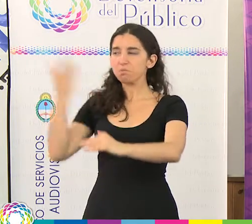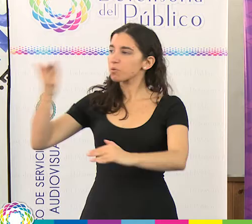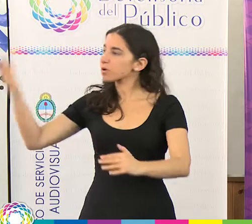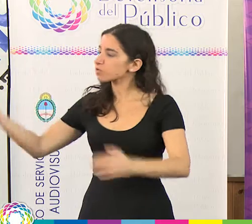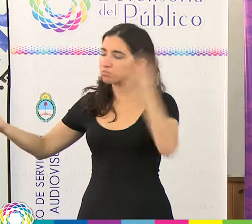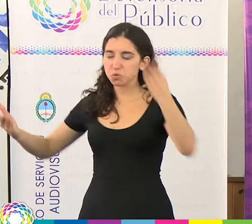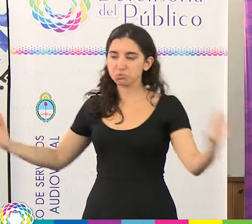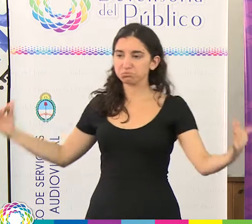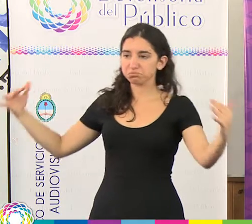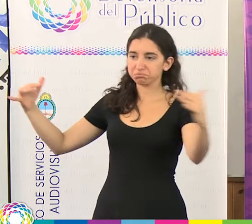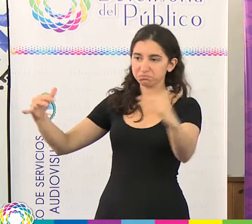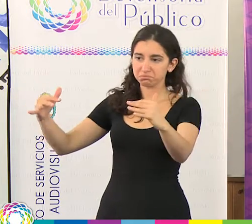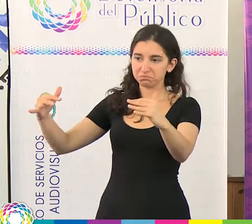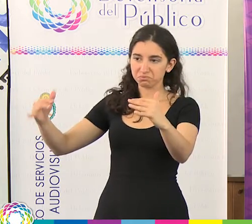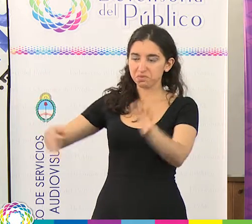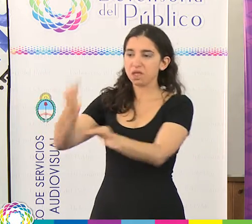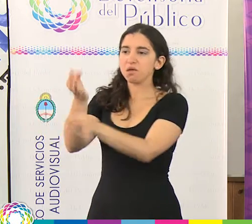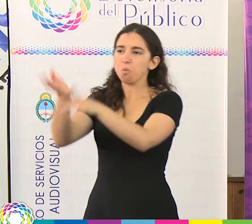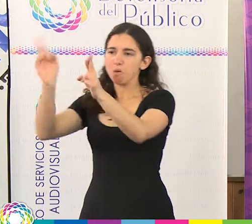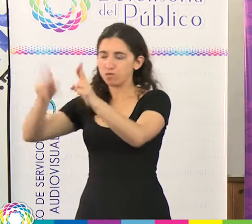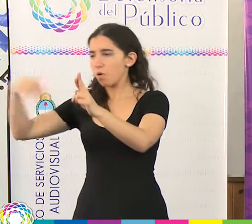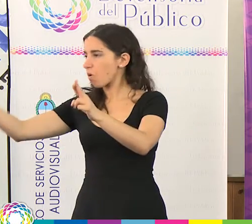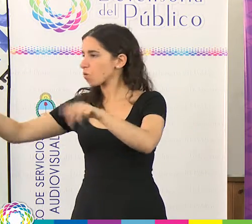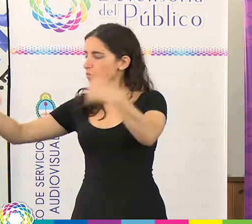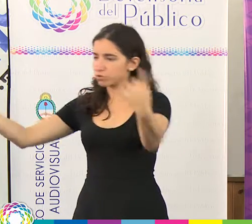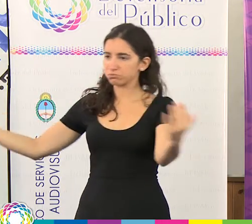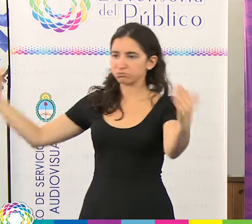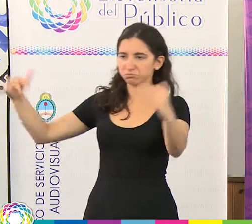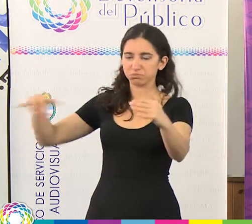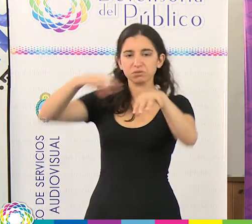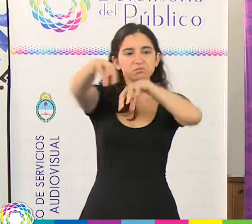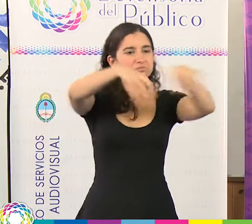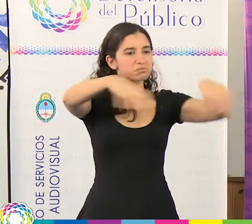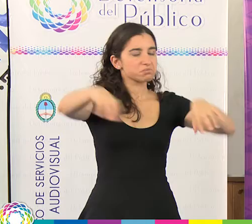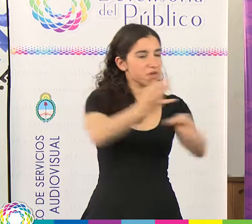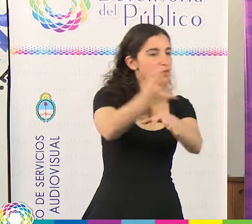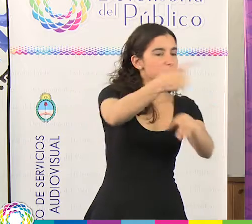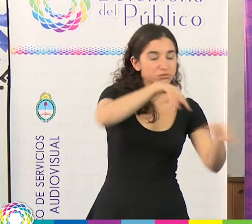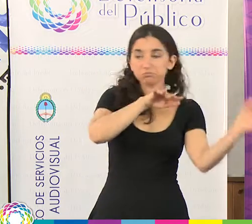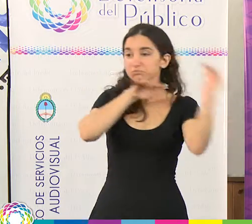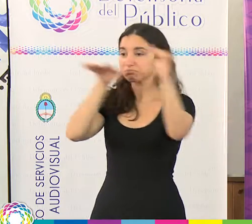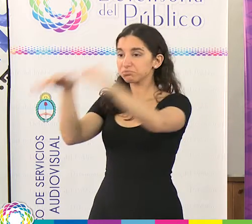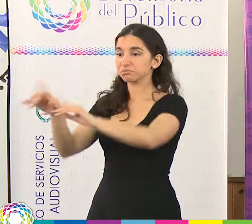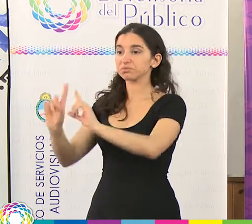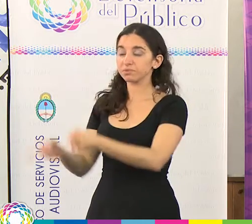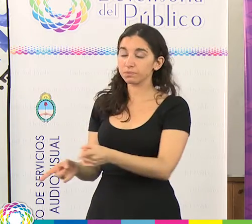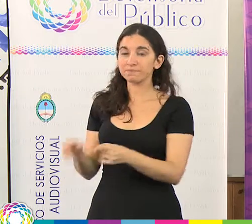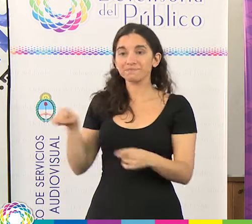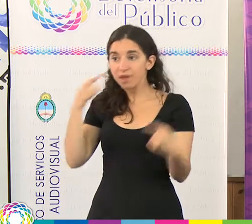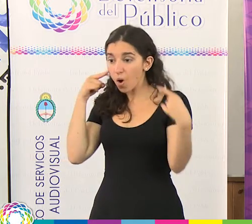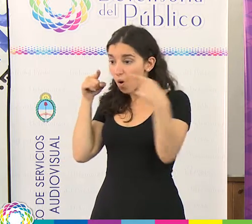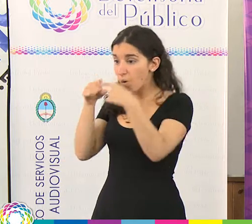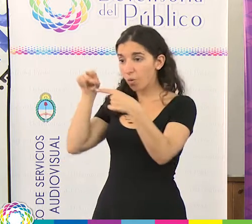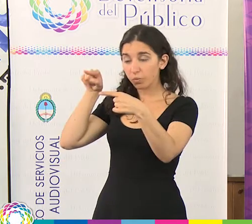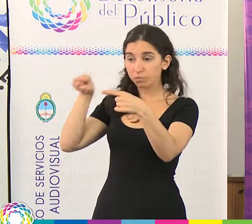personas que no forman parte de la institución, pero sí de otras entidades educativas, porque nuestro objetivo como